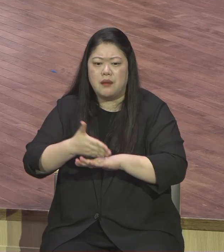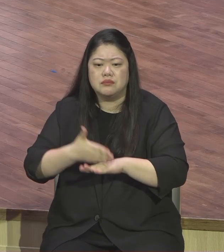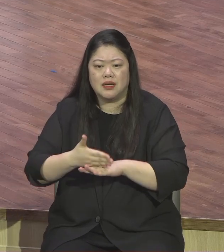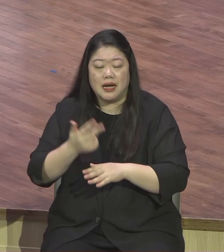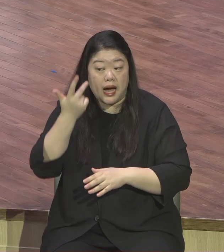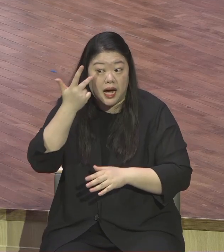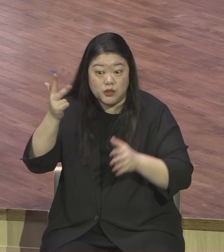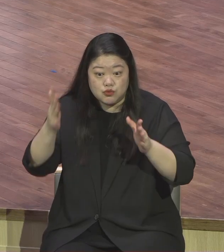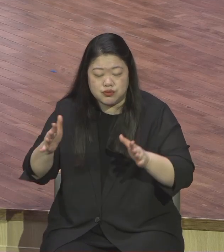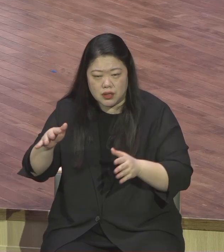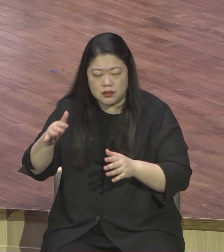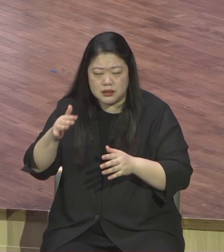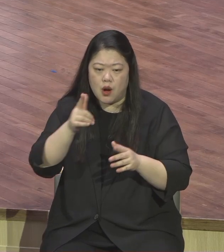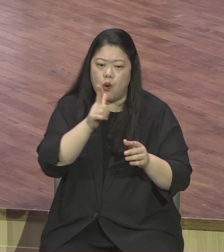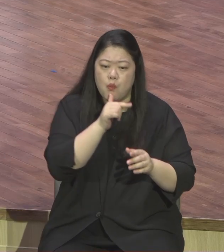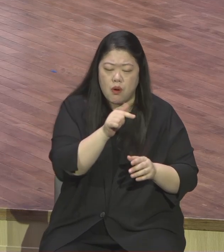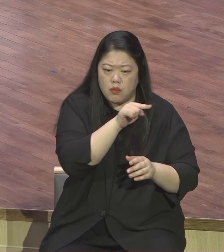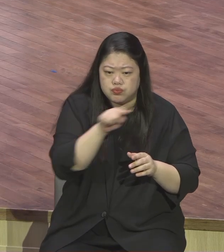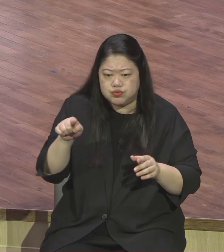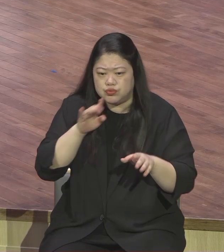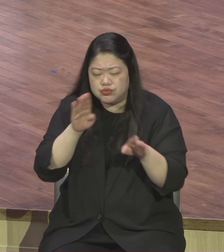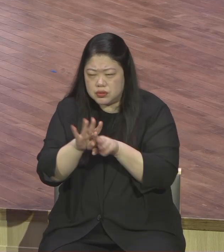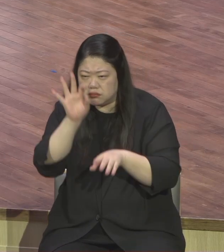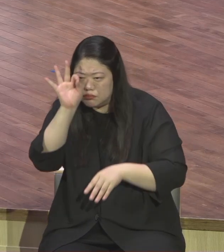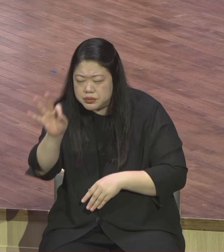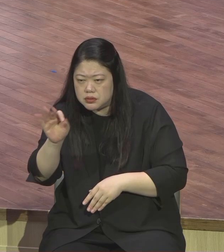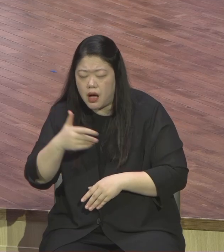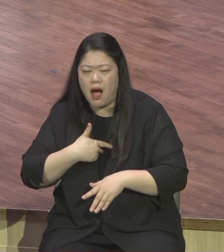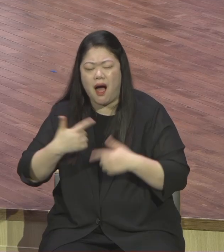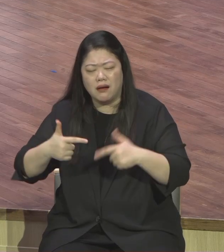감사해서 그냥 형식적으로 드린 게 아닙니다 내가 최선을 다했어